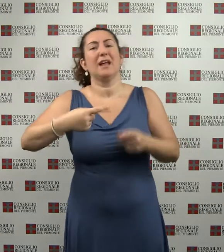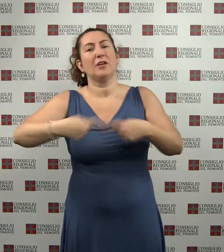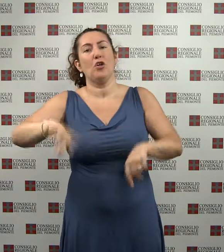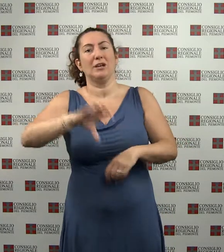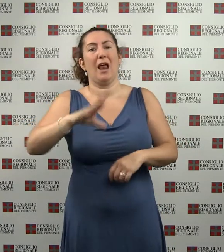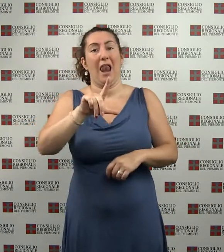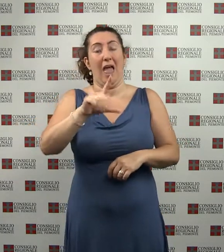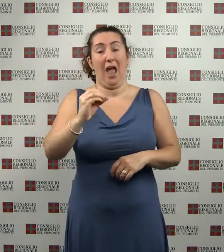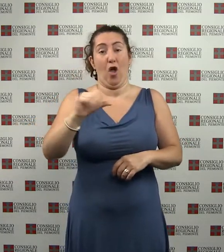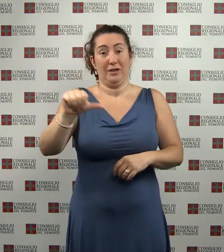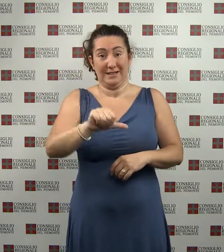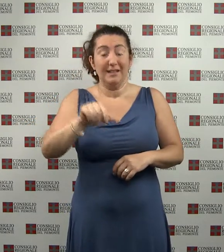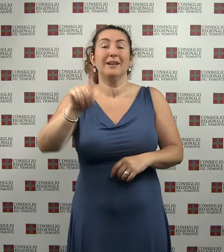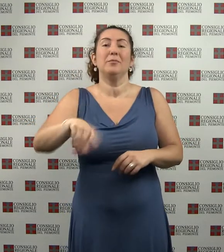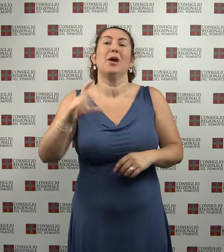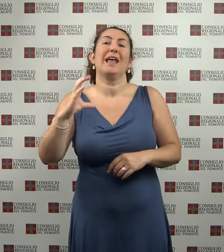Sergio Chiamparino.